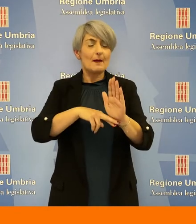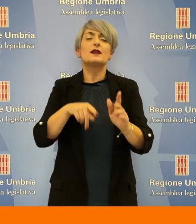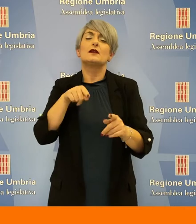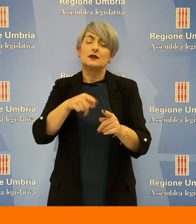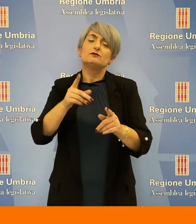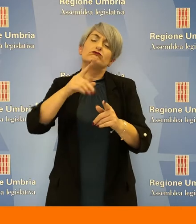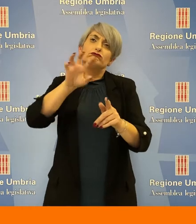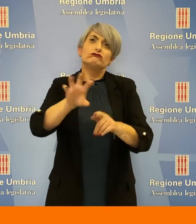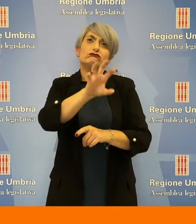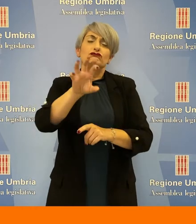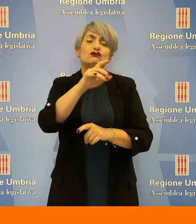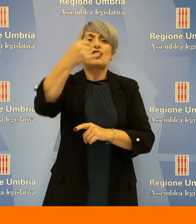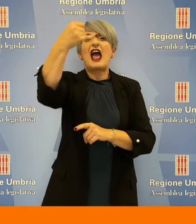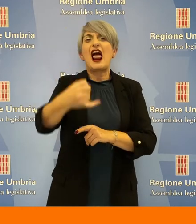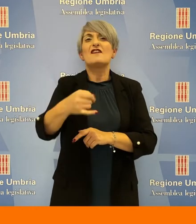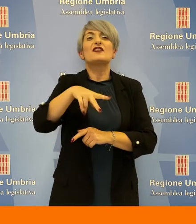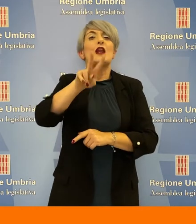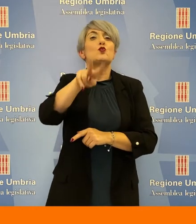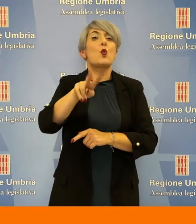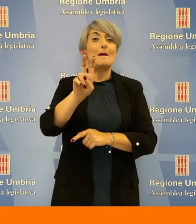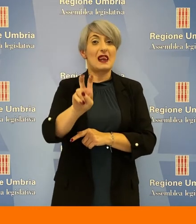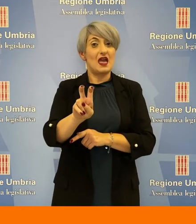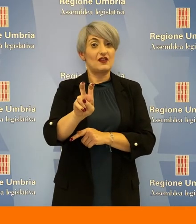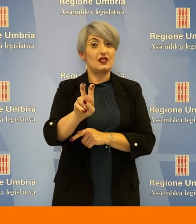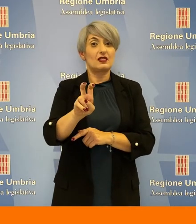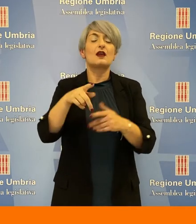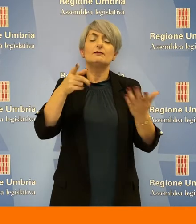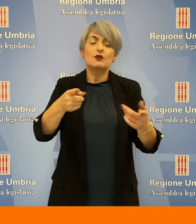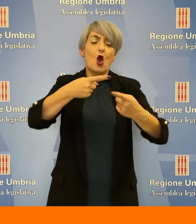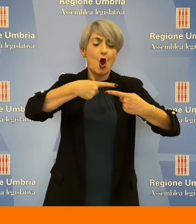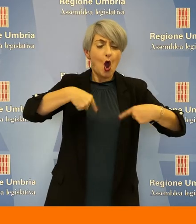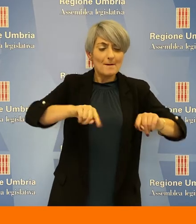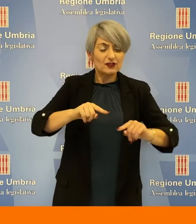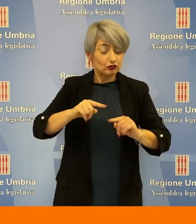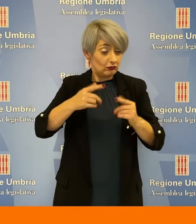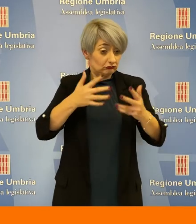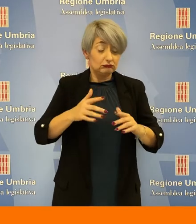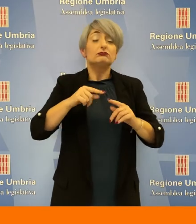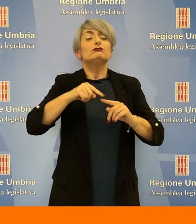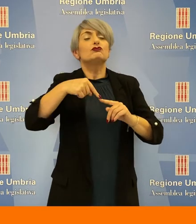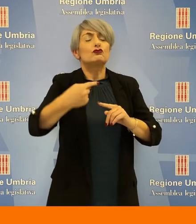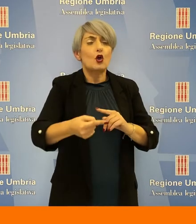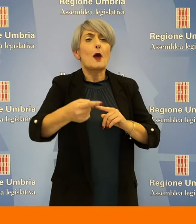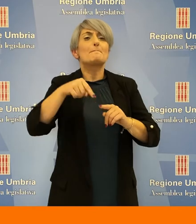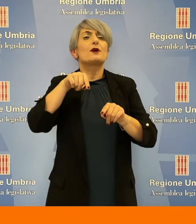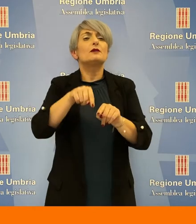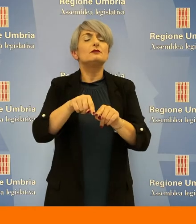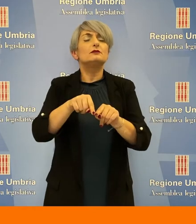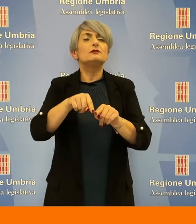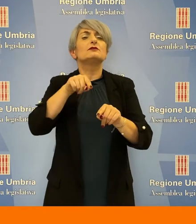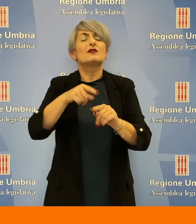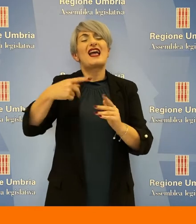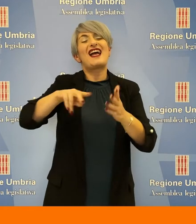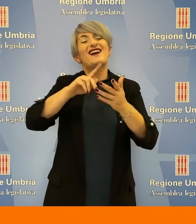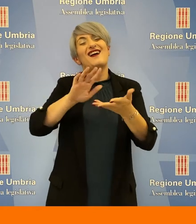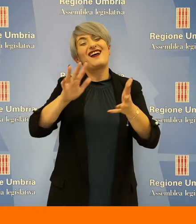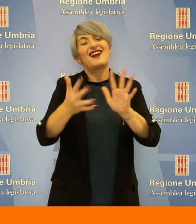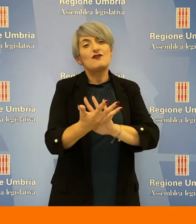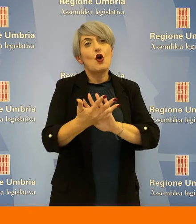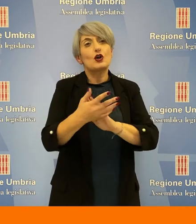è stato indicato nella fine del 2020. La commissione si dedicherà in seguito agli interventi regolamentari e statutari